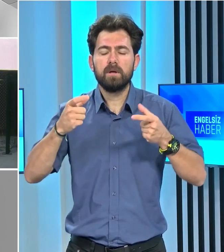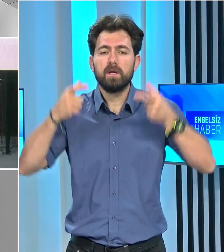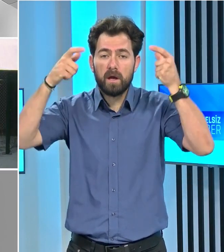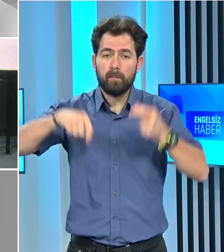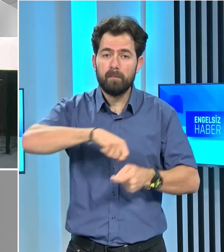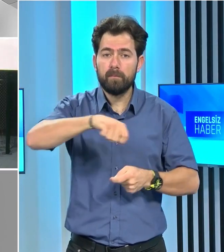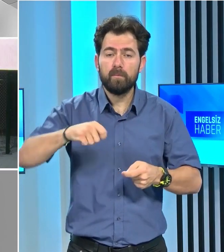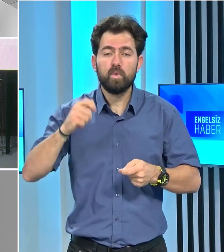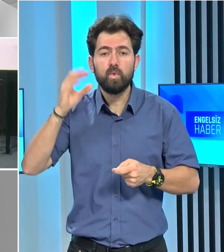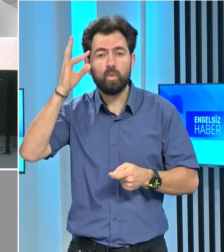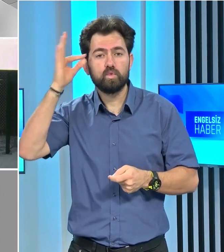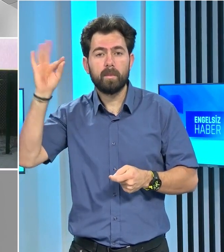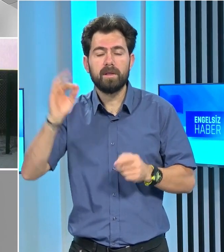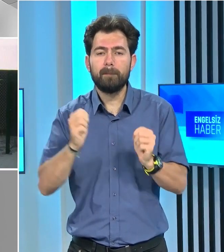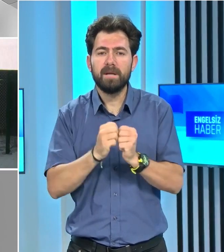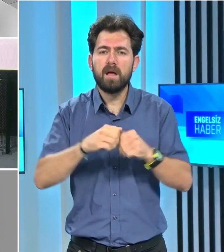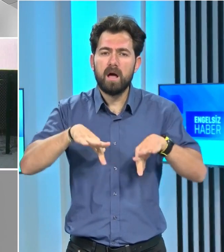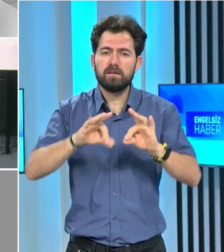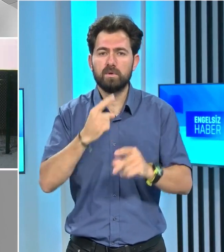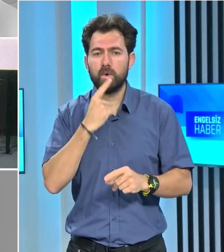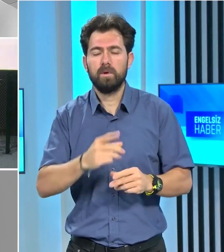uzmanıyla birlikte hazırlandığını söyledi.